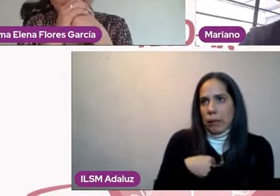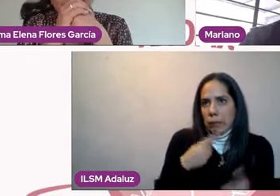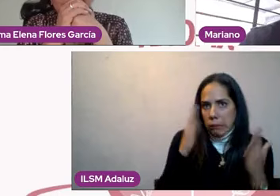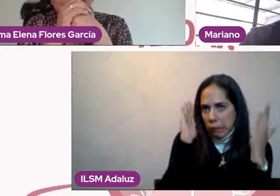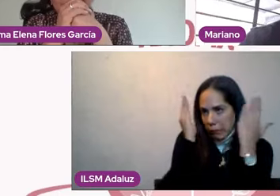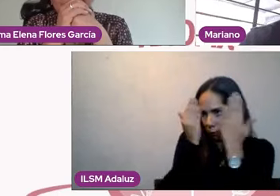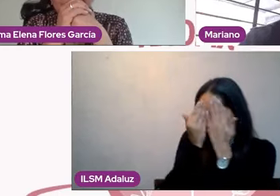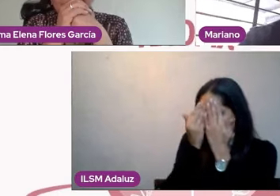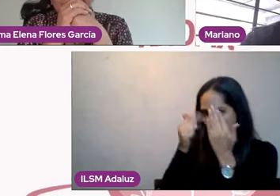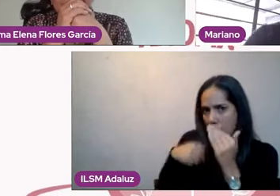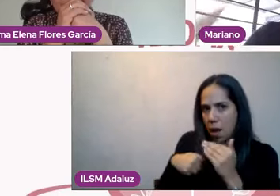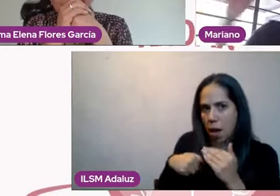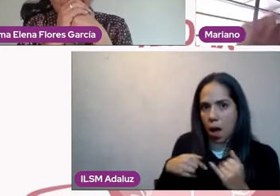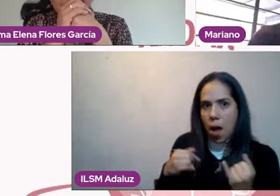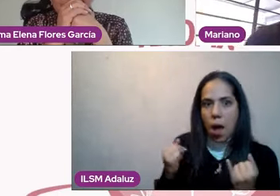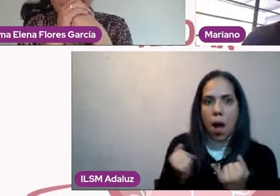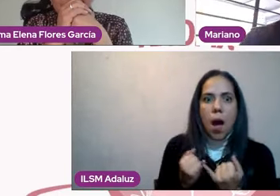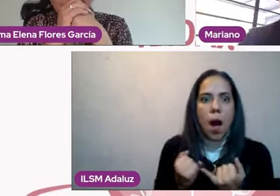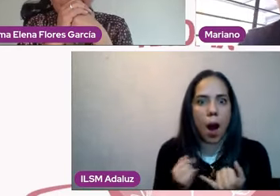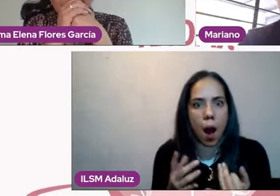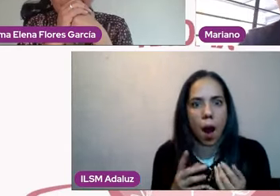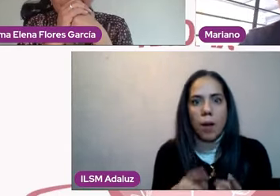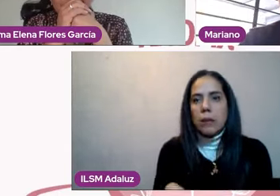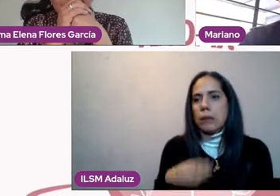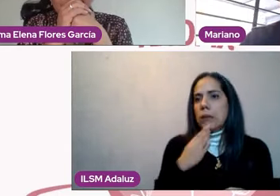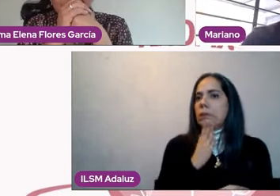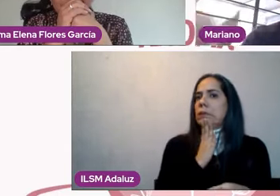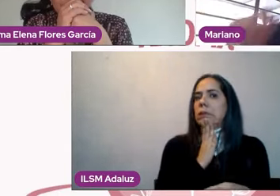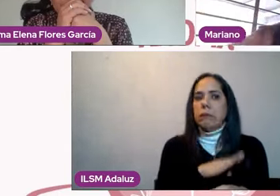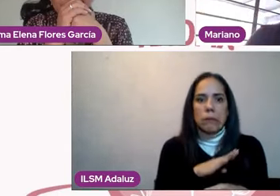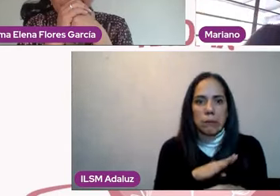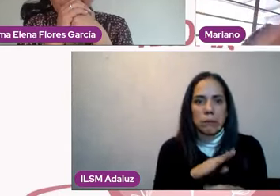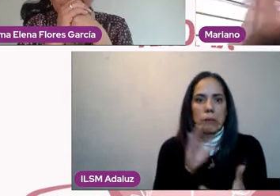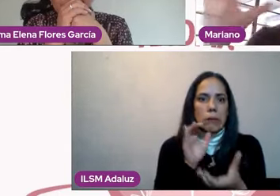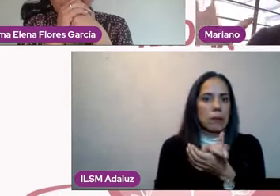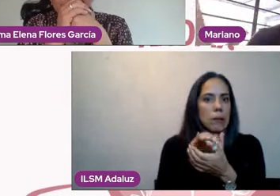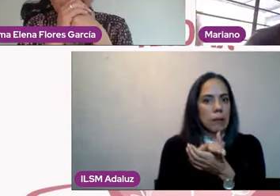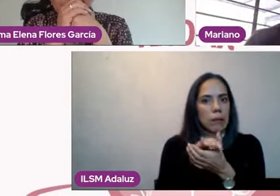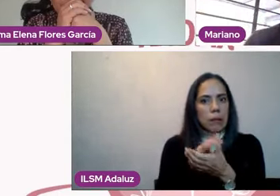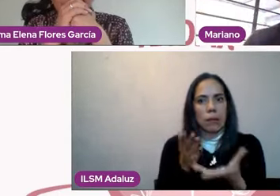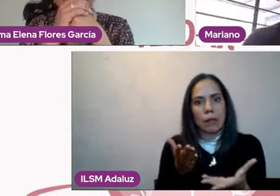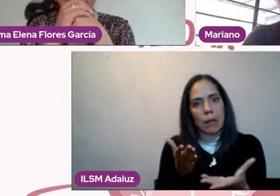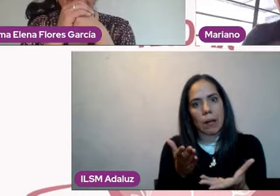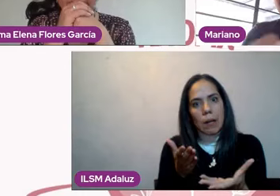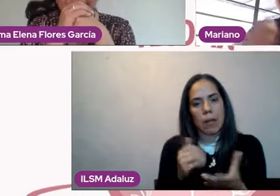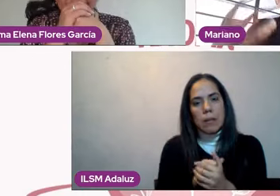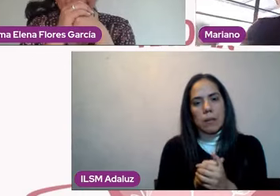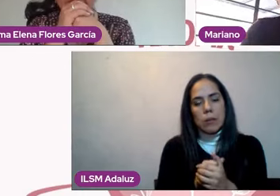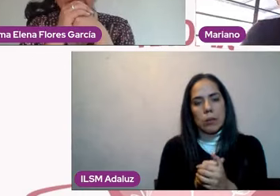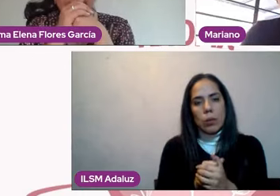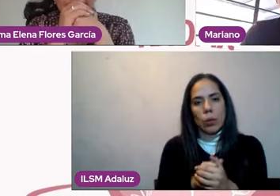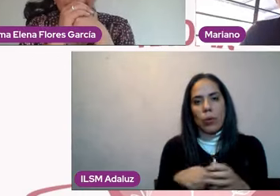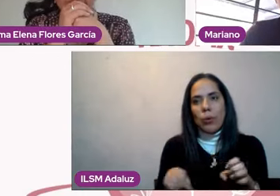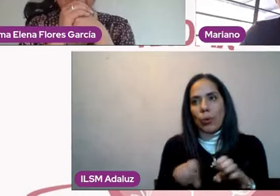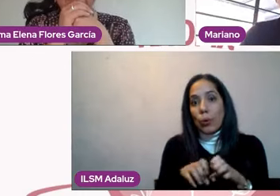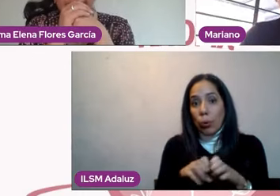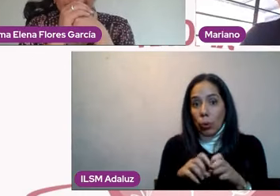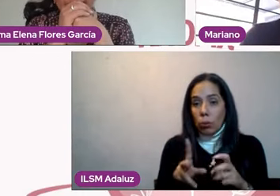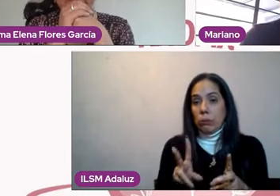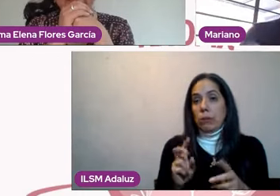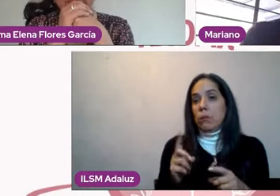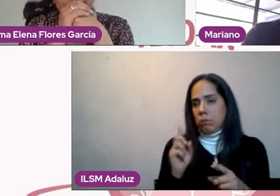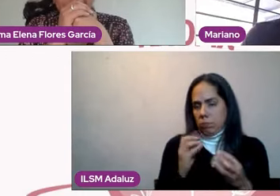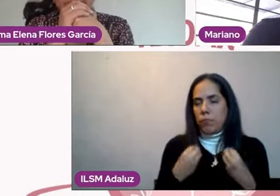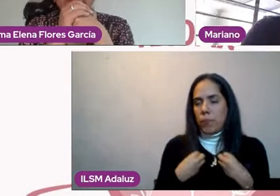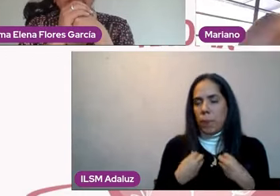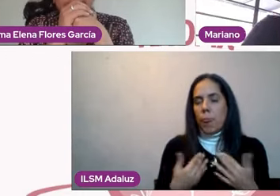hijos de divorciados o porque no quiero que se den cuenta o porque lo que sea. Yo sé que es muy duro, yo sé que